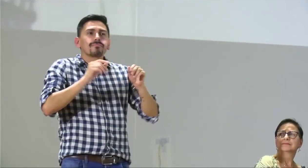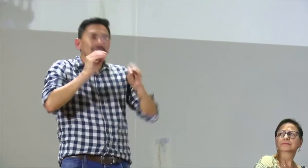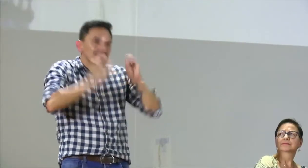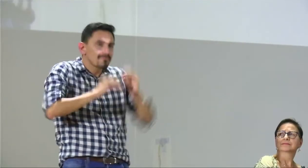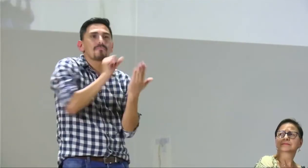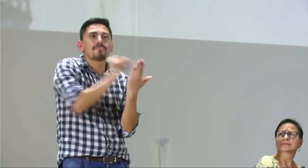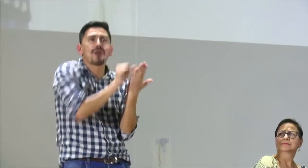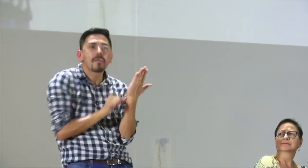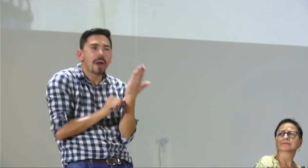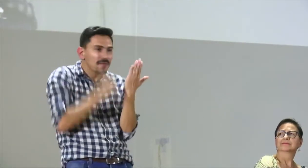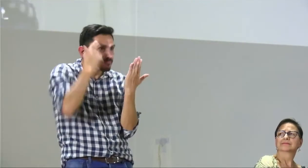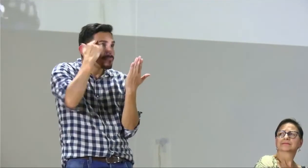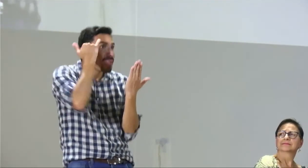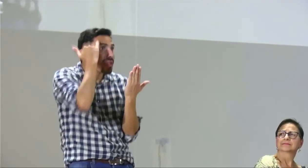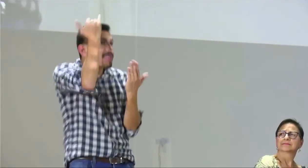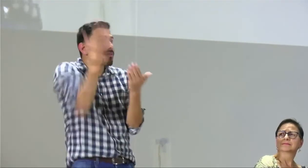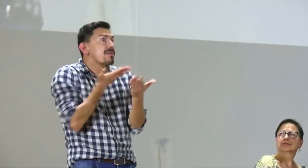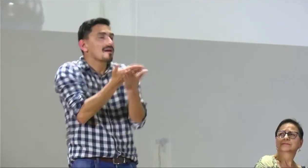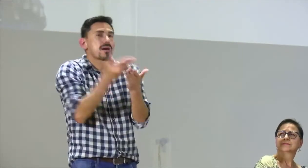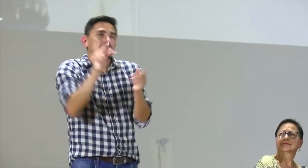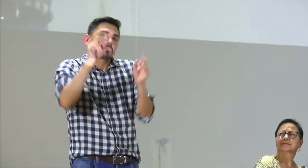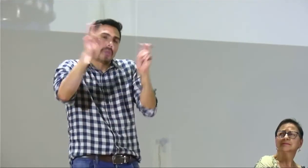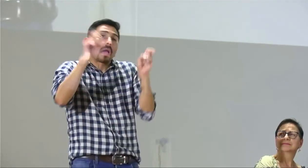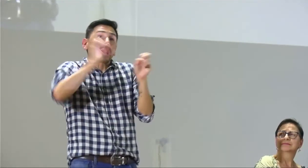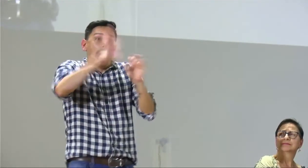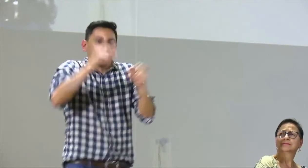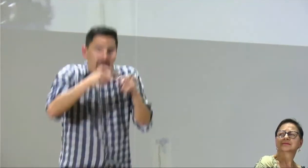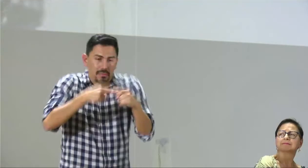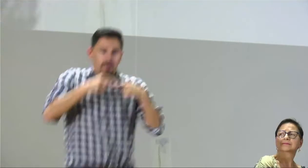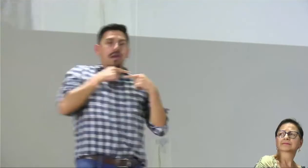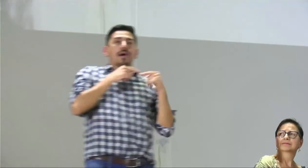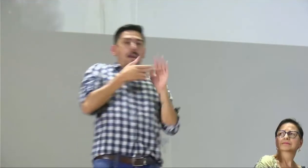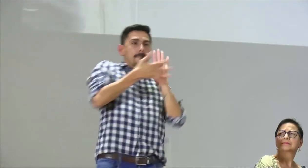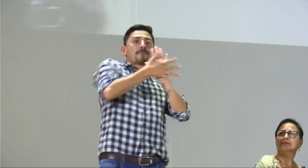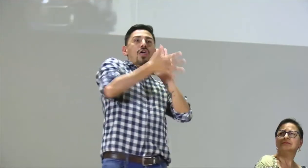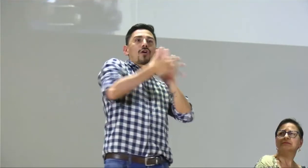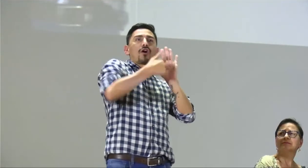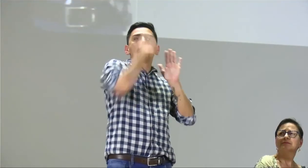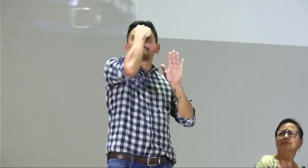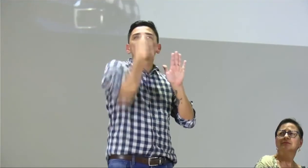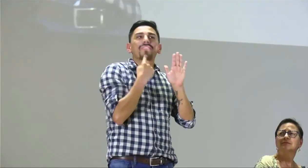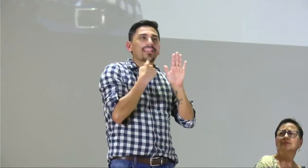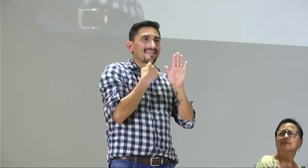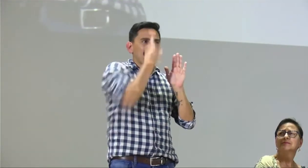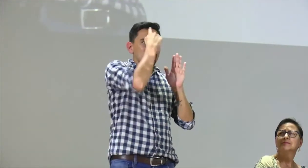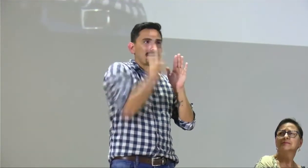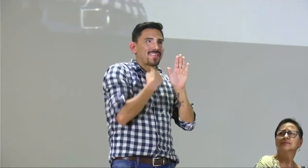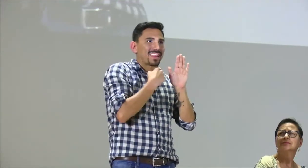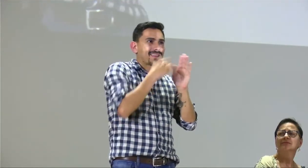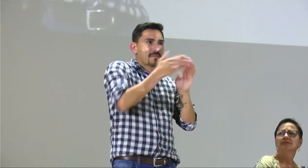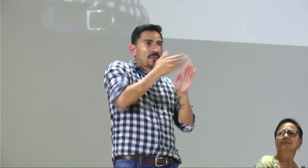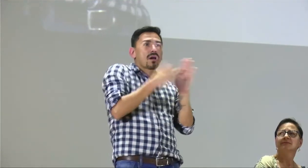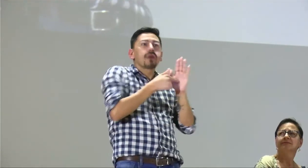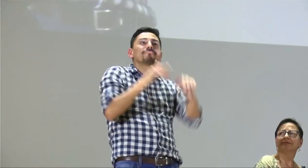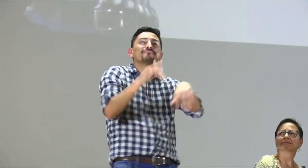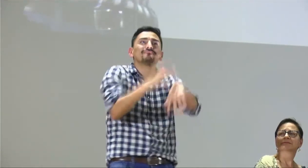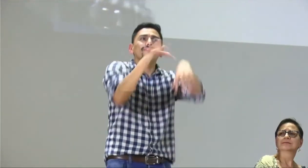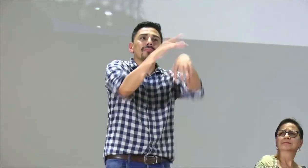tienen que hacer estos programas o pues no sé buscar los perfiles adecuados de los modelos